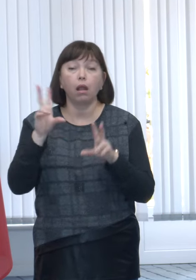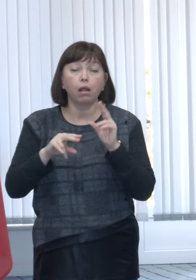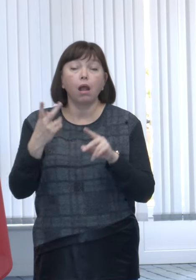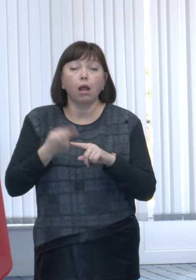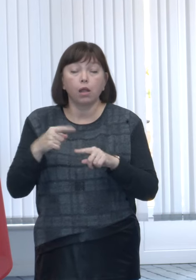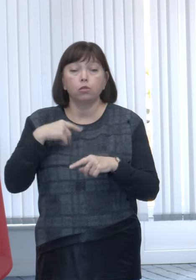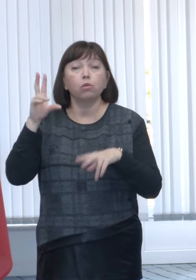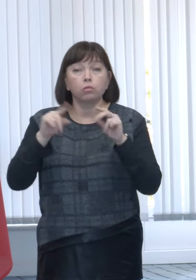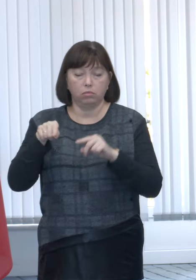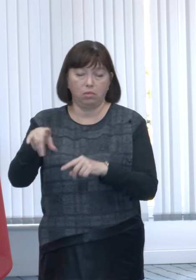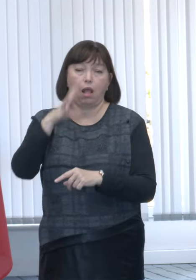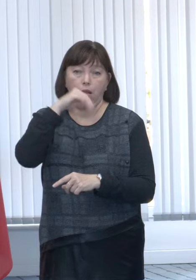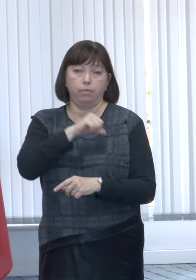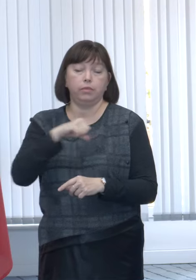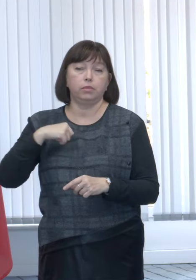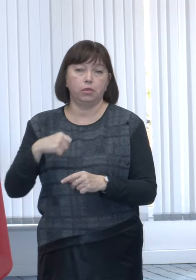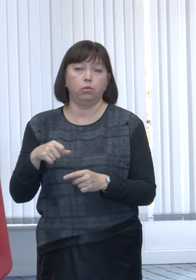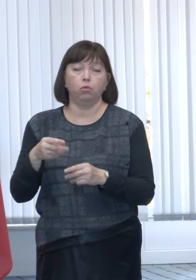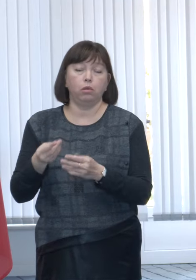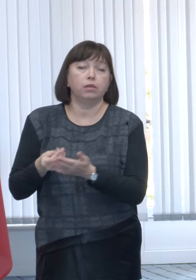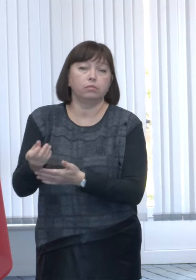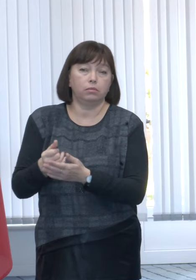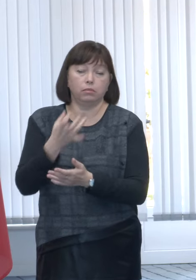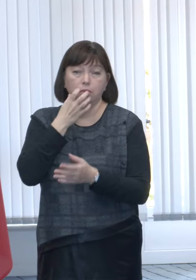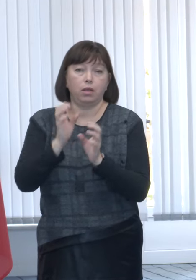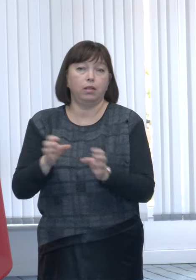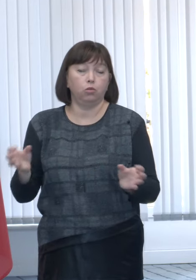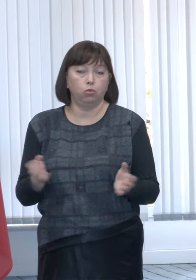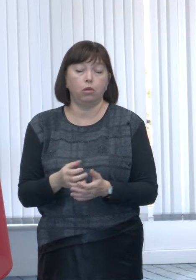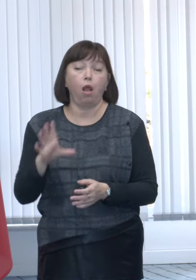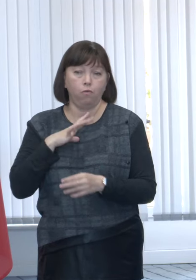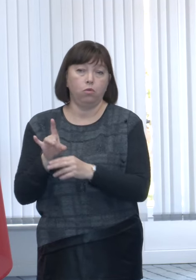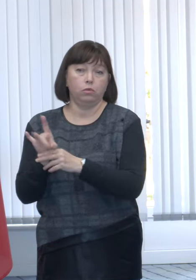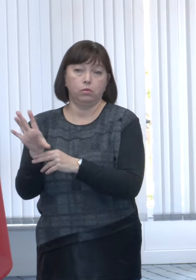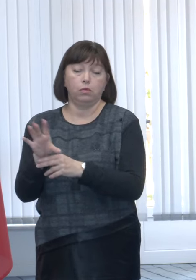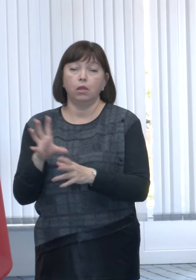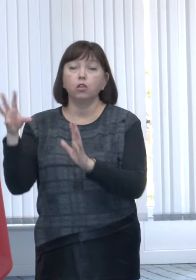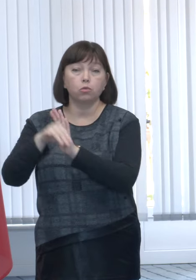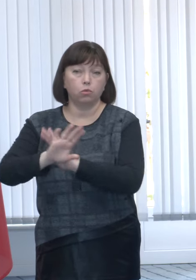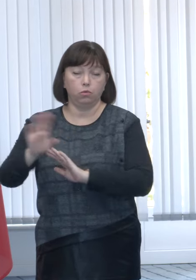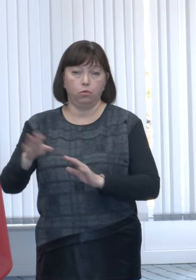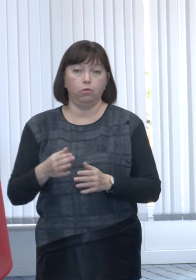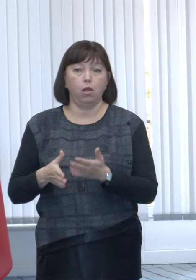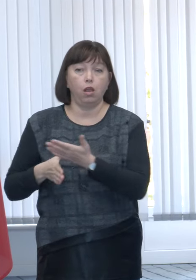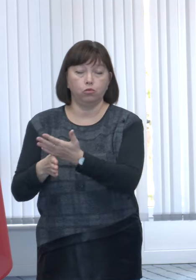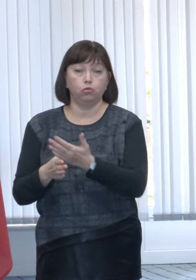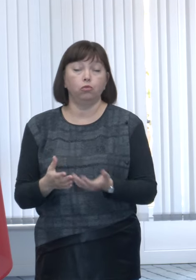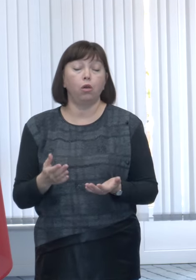în acea gospodărie nu există probleme significative să achiti pentru sursa de energie.